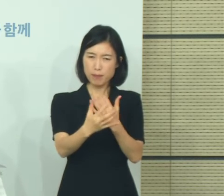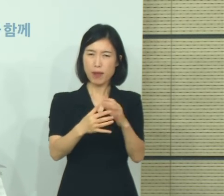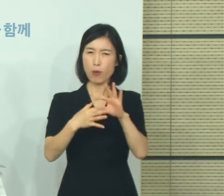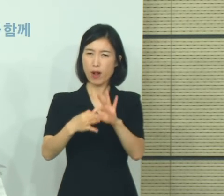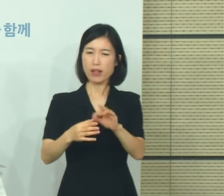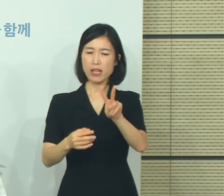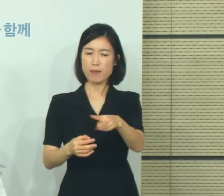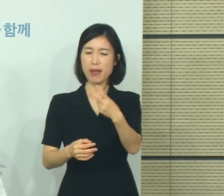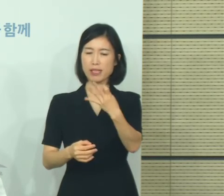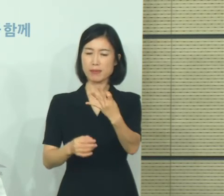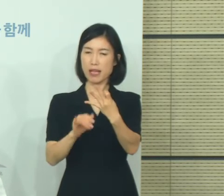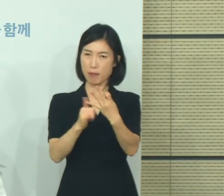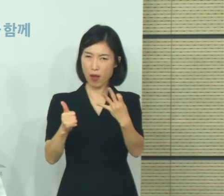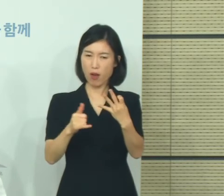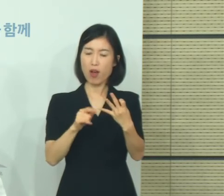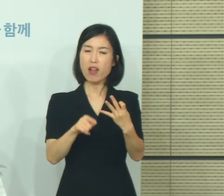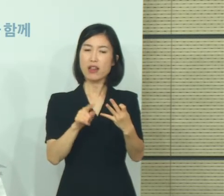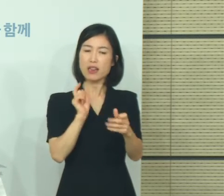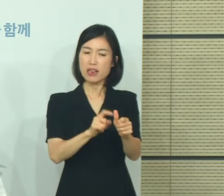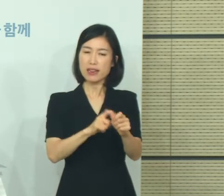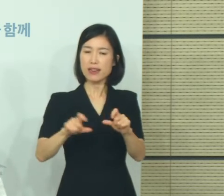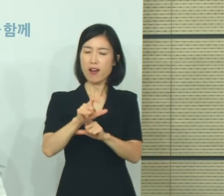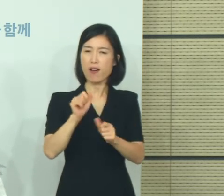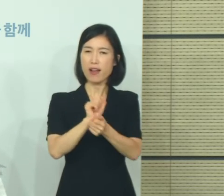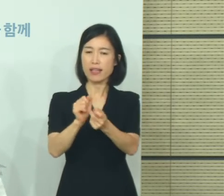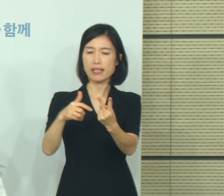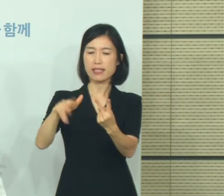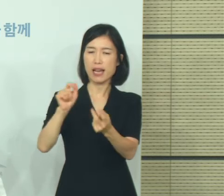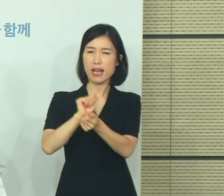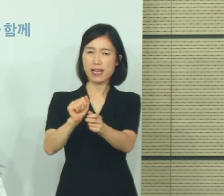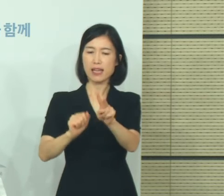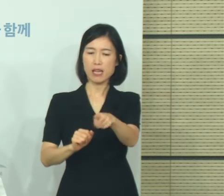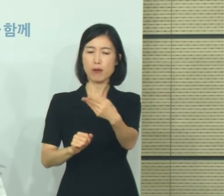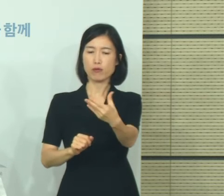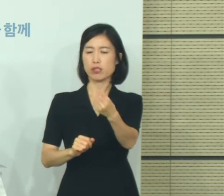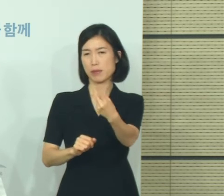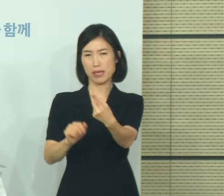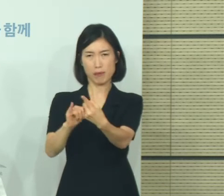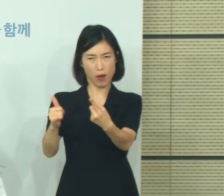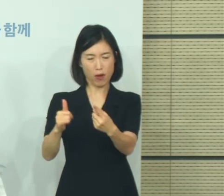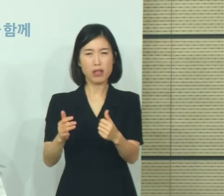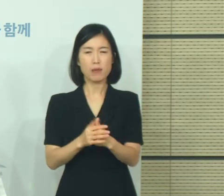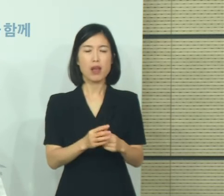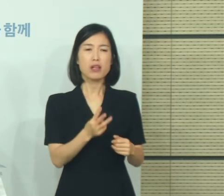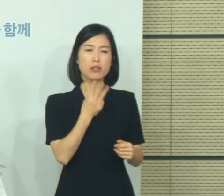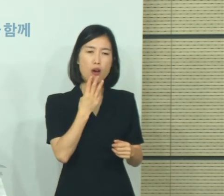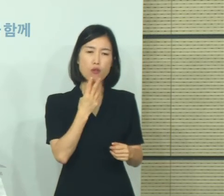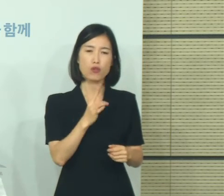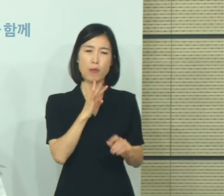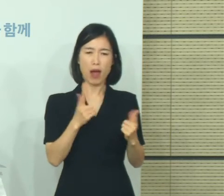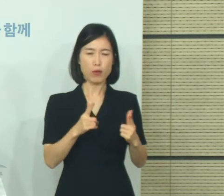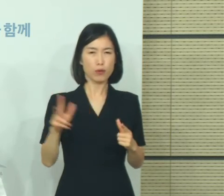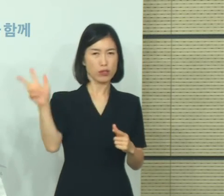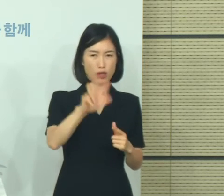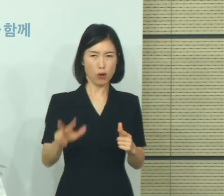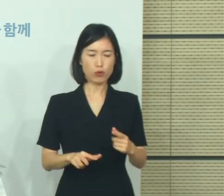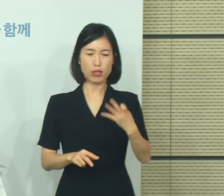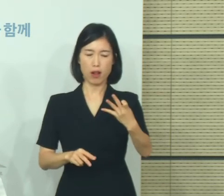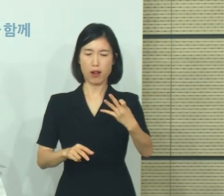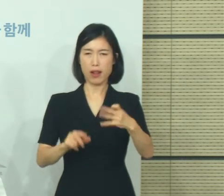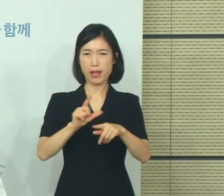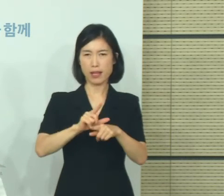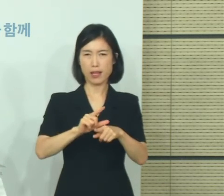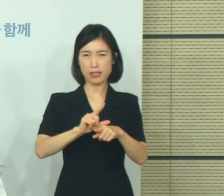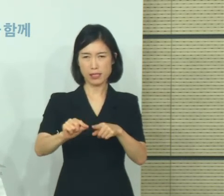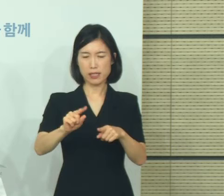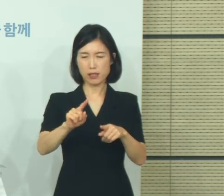214명 이로 인한 추가 전파가 291명이었고 서울을 비롯한 전국 14개